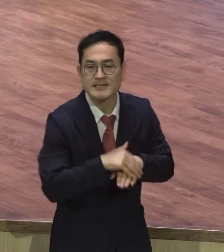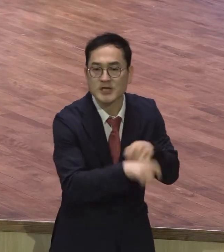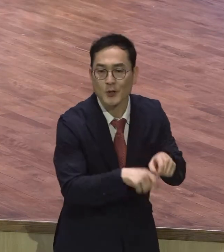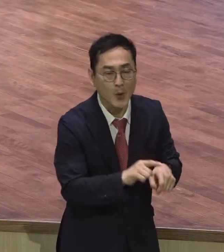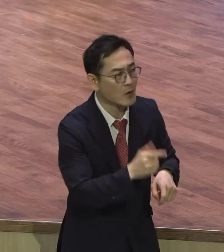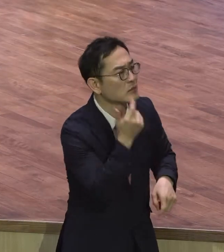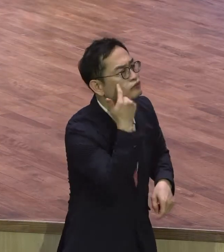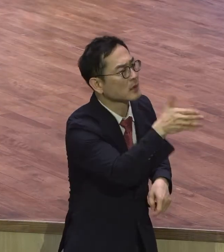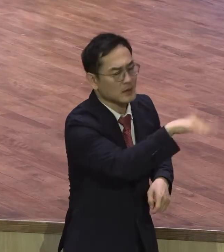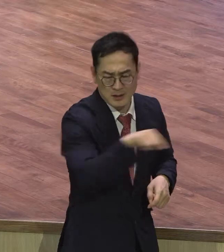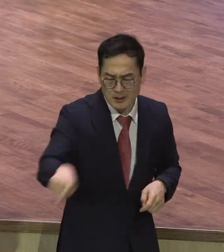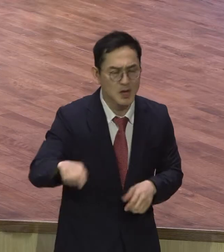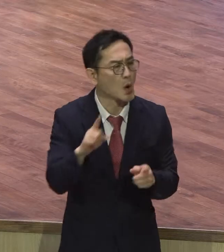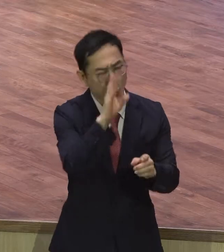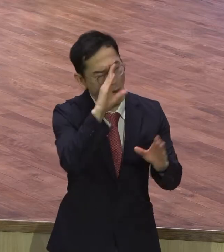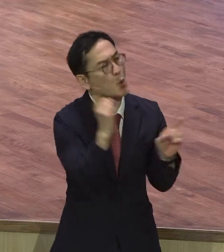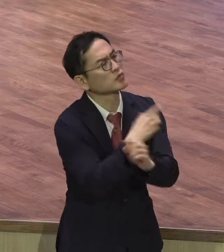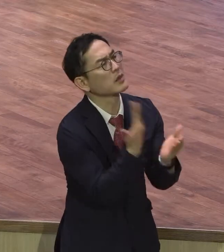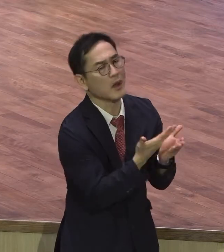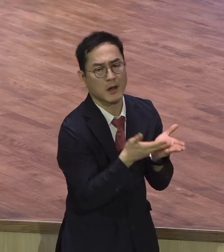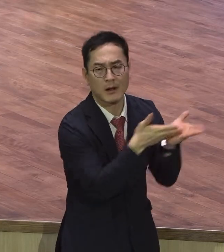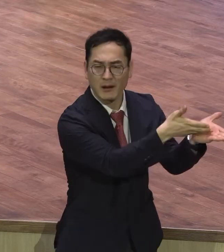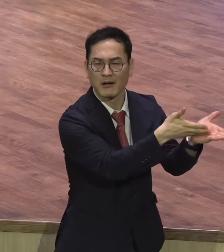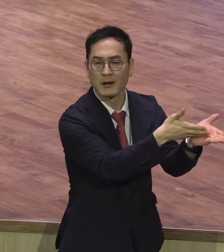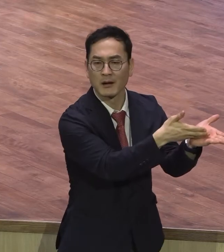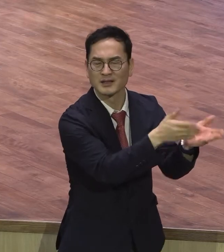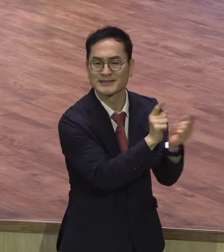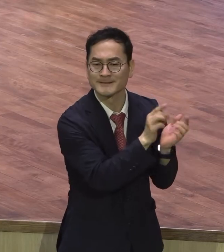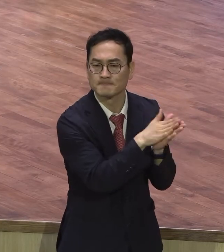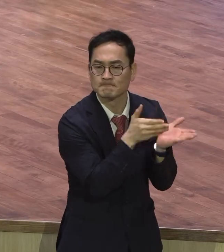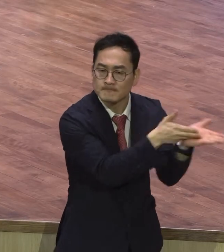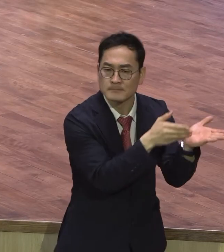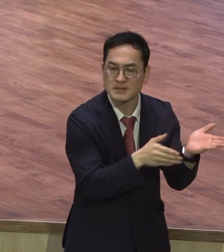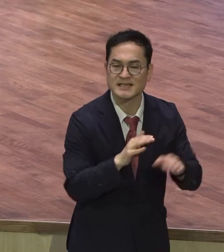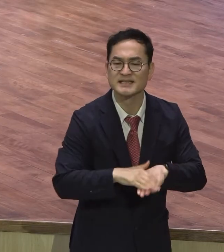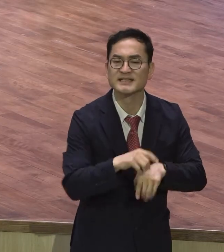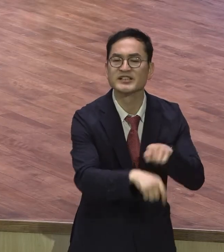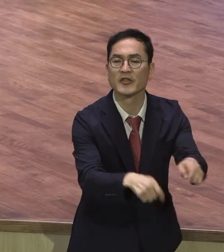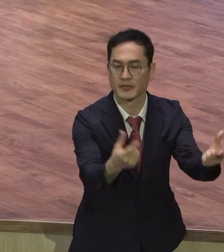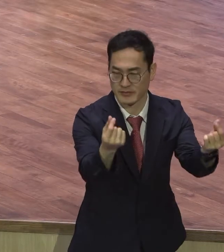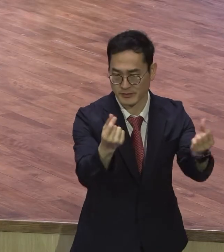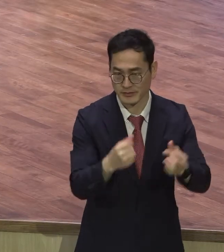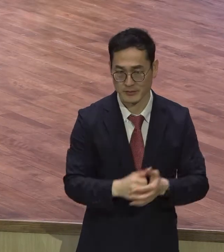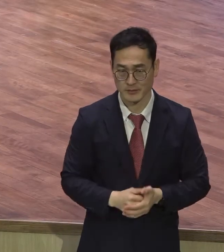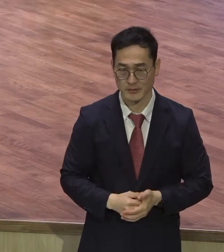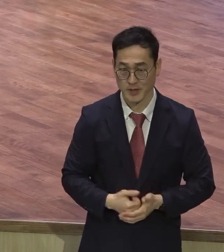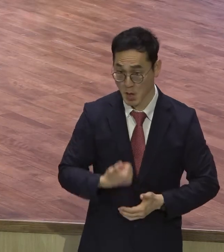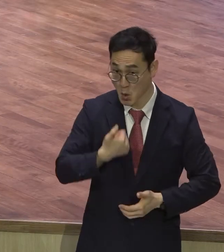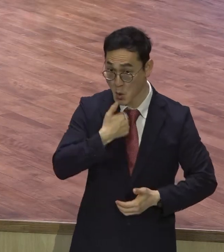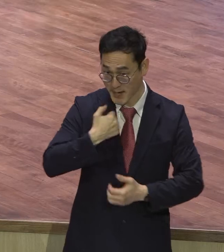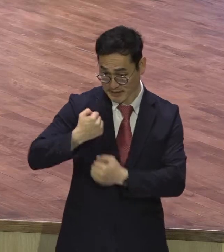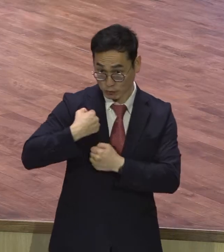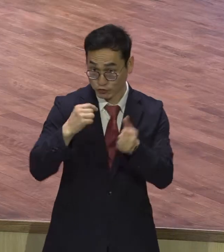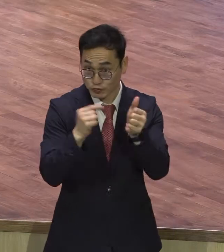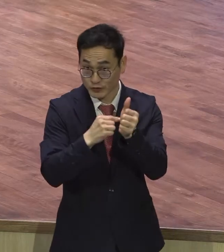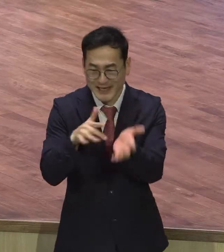그 당시에 로마 장교 엘리트 하면 얼마나 의학적인 약도 많겠어요.